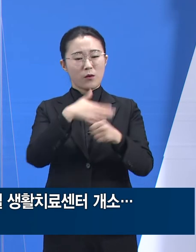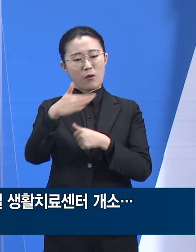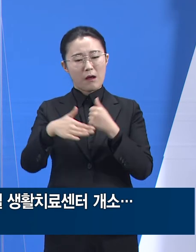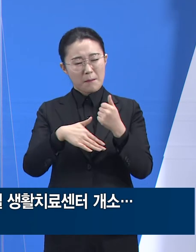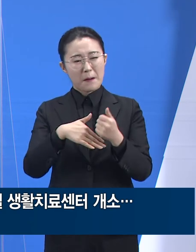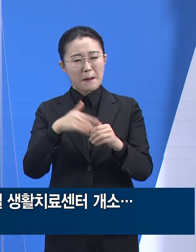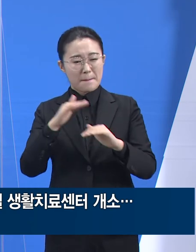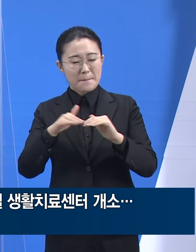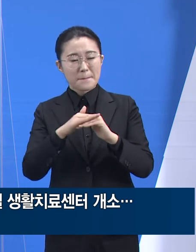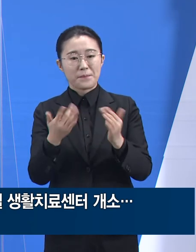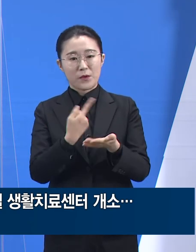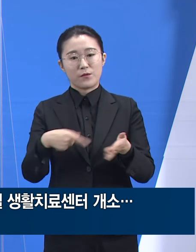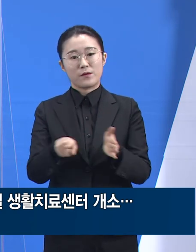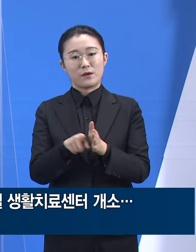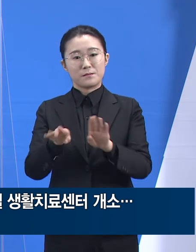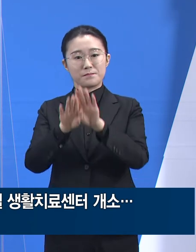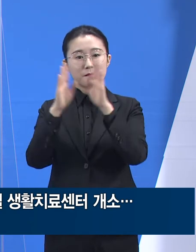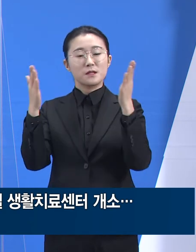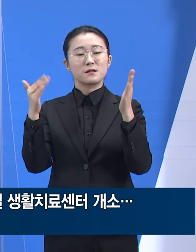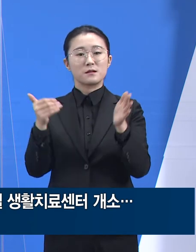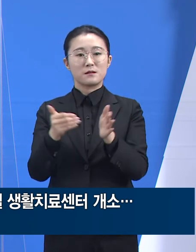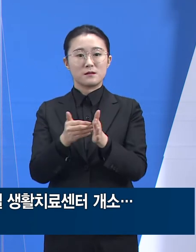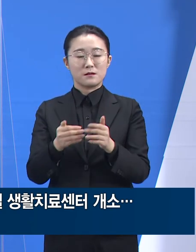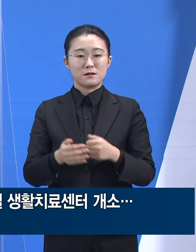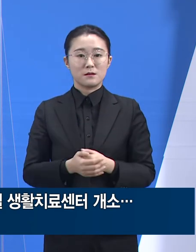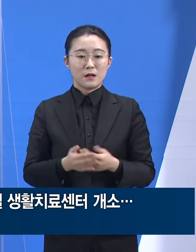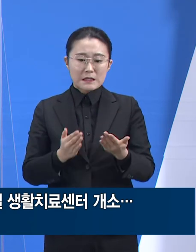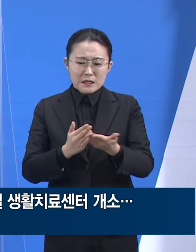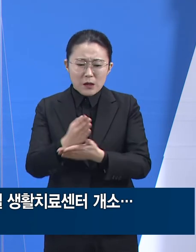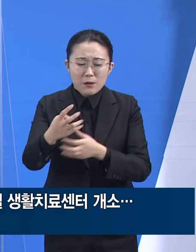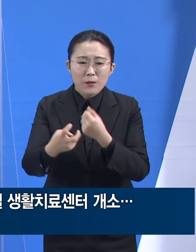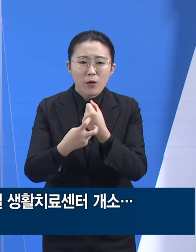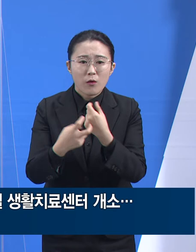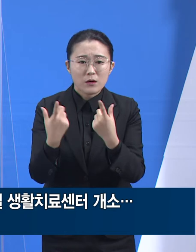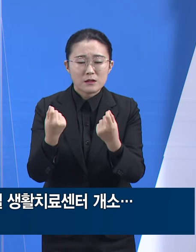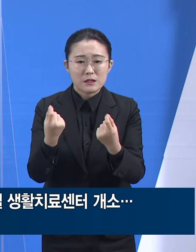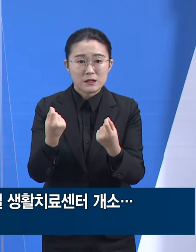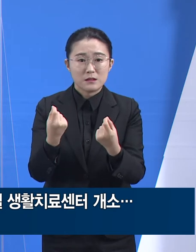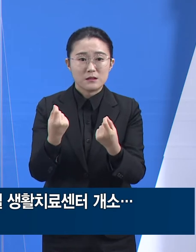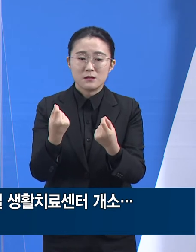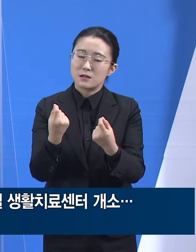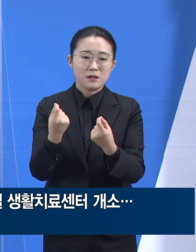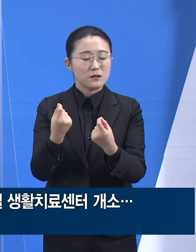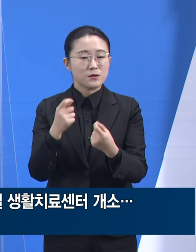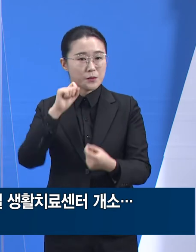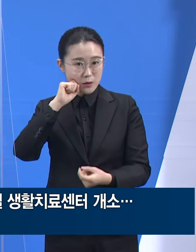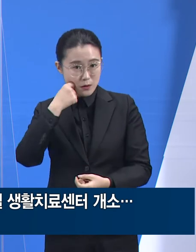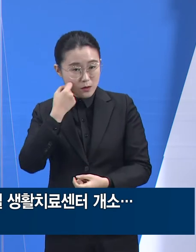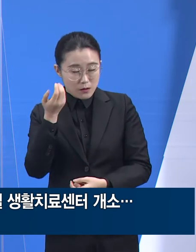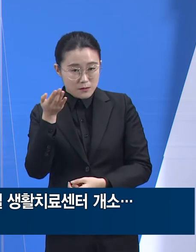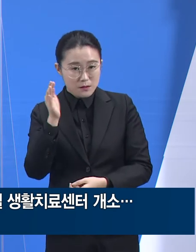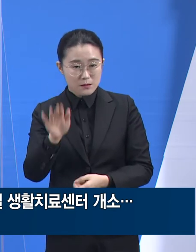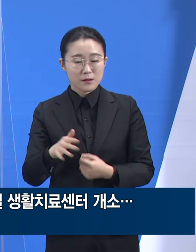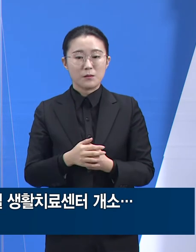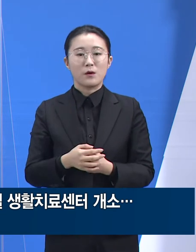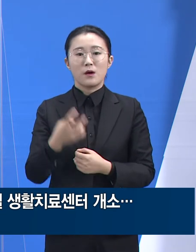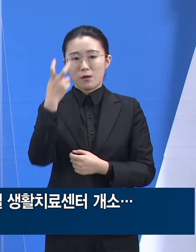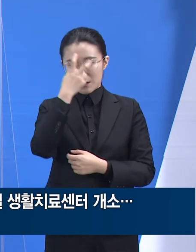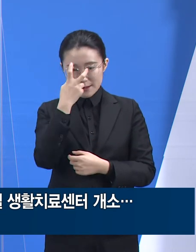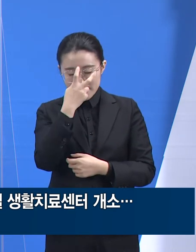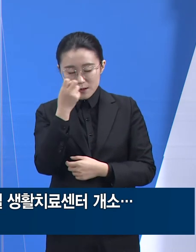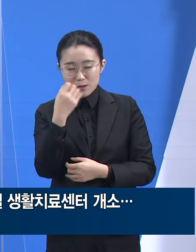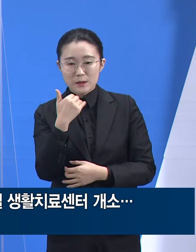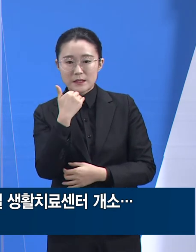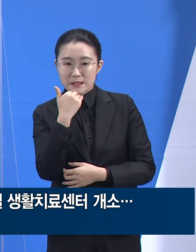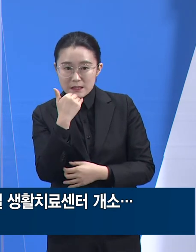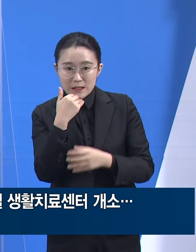전담 의료기간 같이 아주 전문적 서비스는 시행하기 어렵지만 관찰기간 또는 대기기간 동안에 보다 안전하게